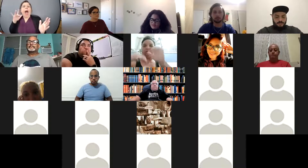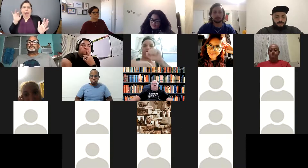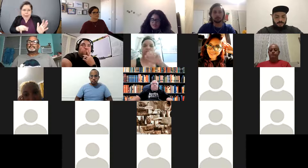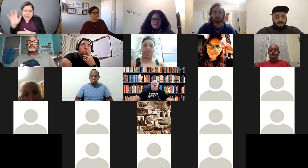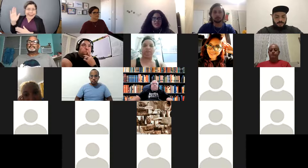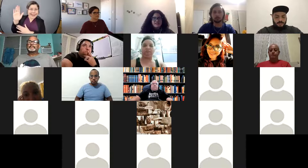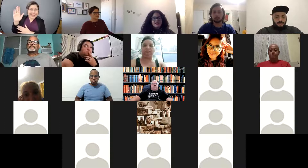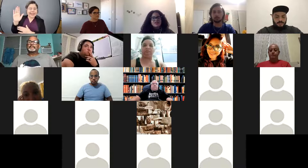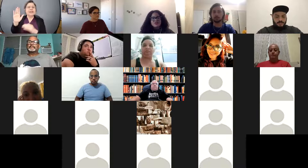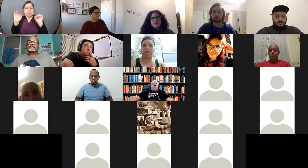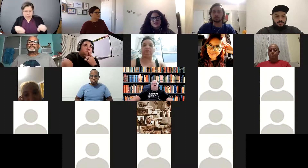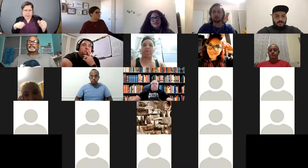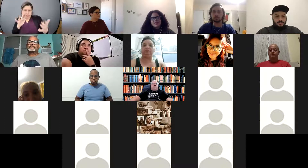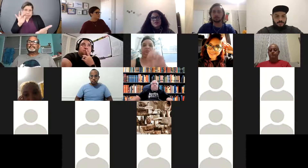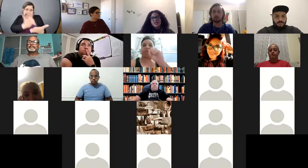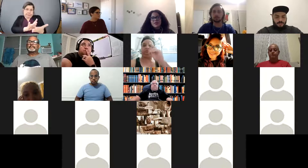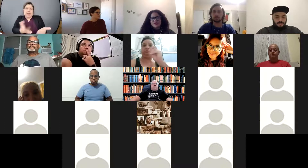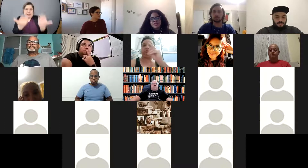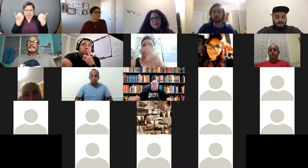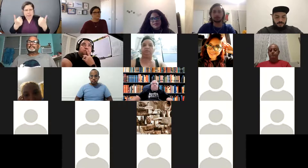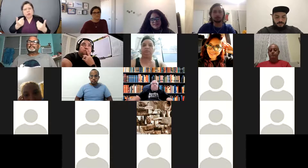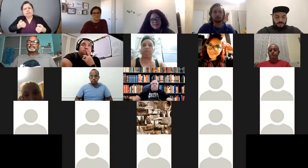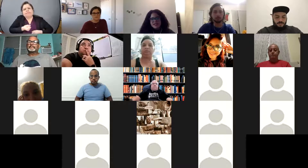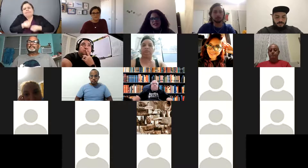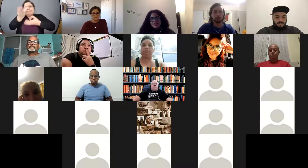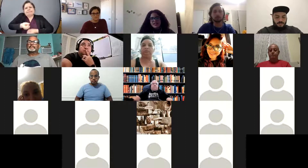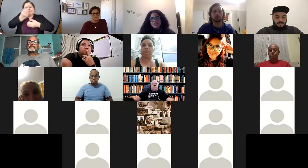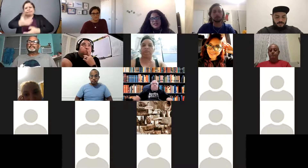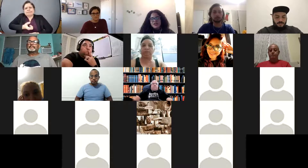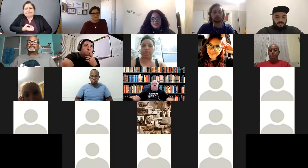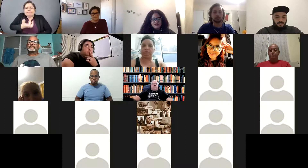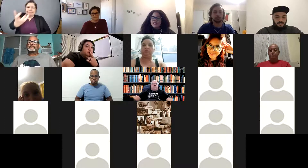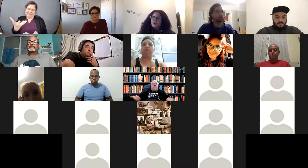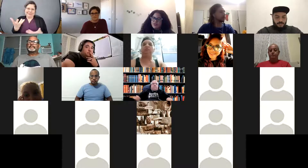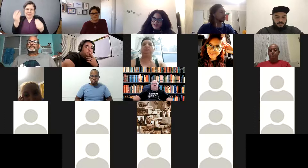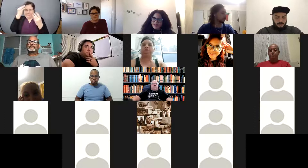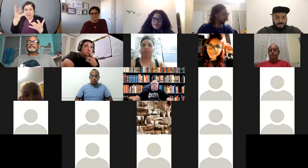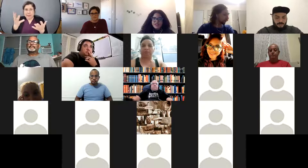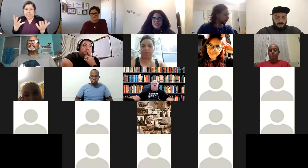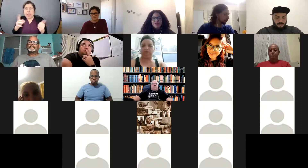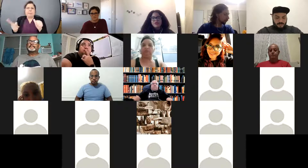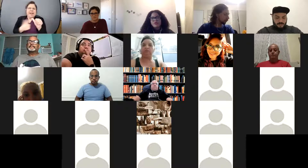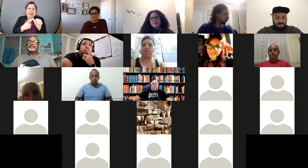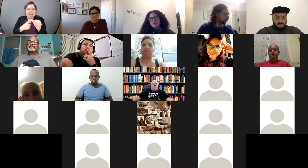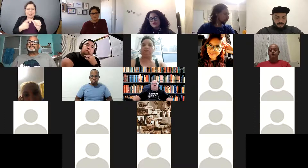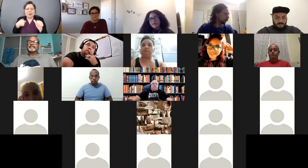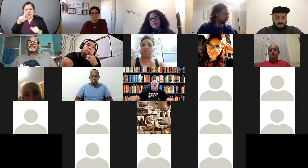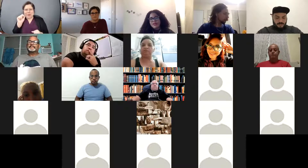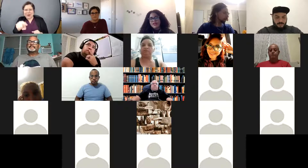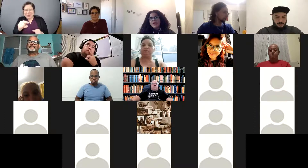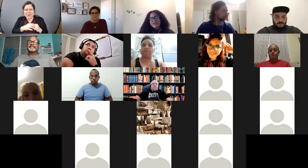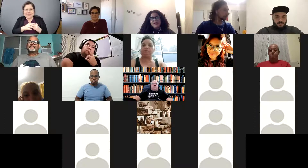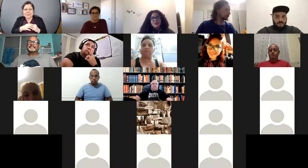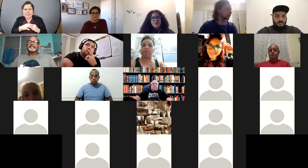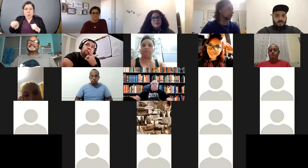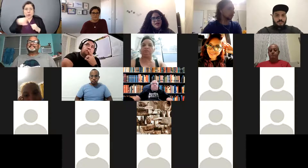reacciones iniciales sobre la colección que le acabamos de presentar, la colección Aquí nos cuidamos, ya les dijimos que es una colección educativa